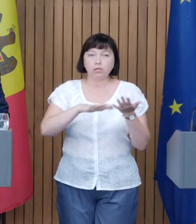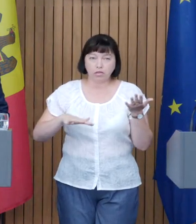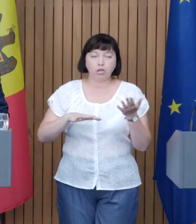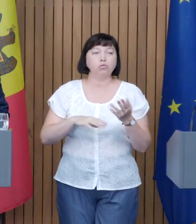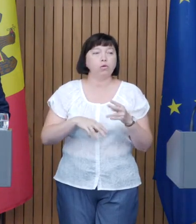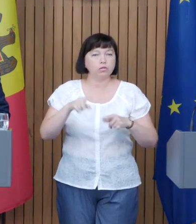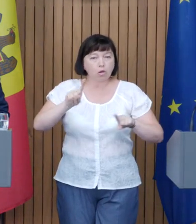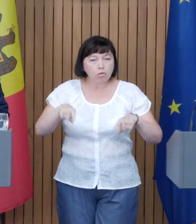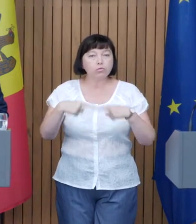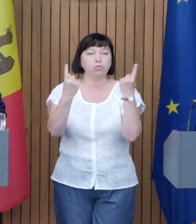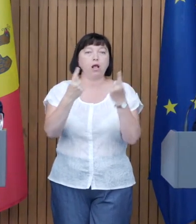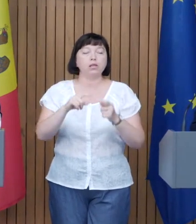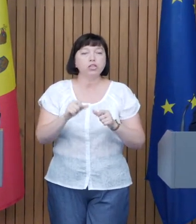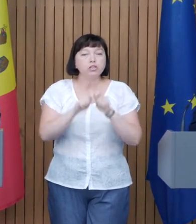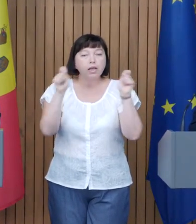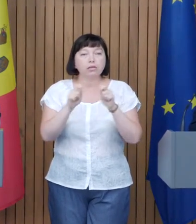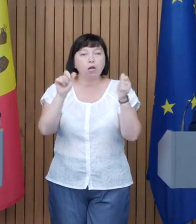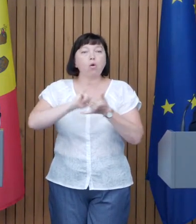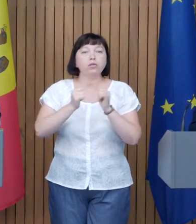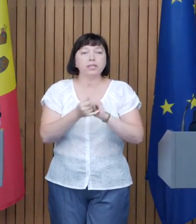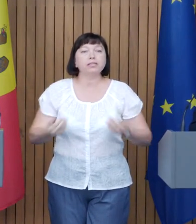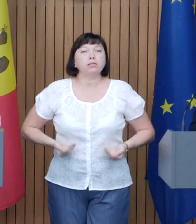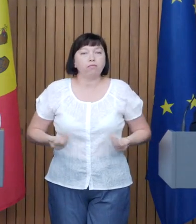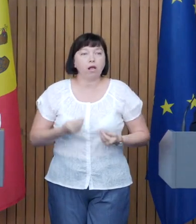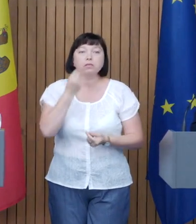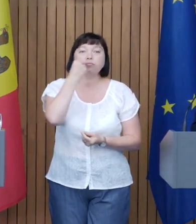distribuiți acest material video pe rețele sociale